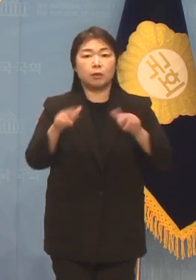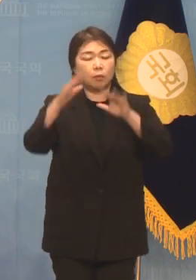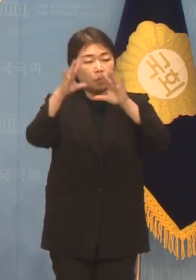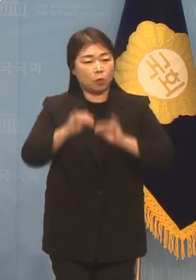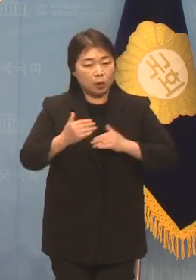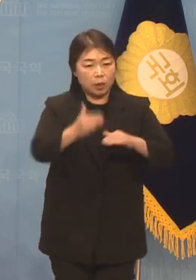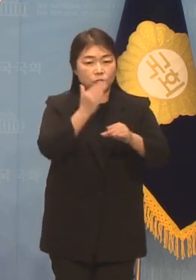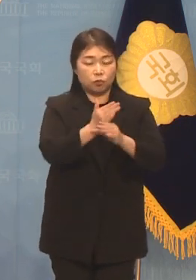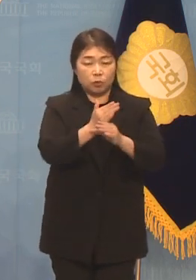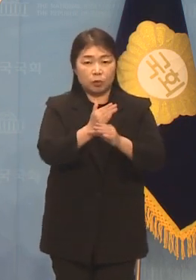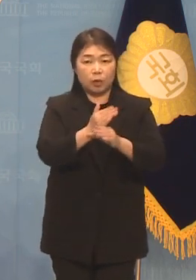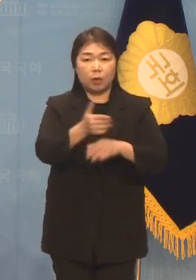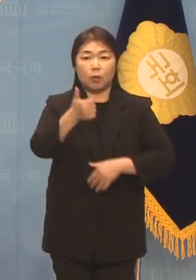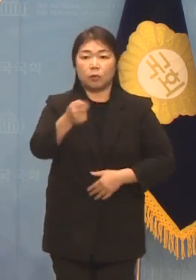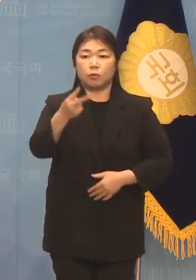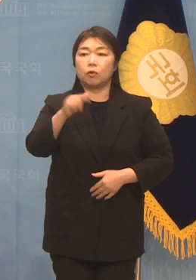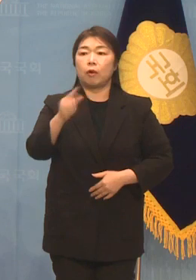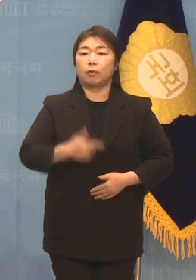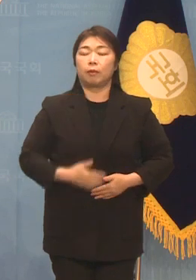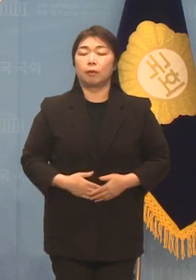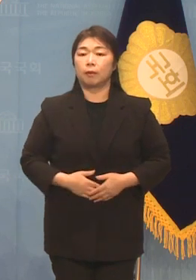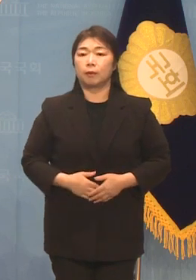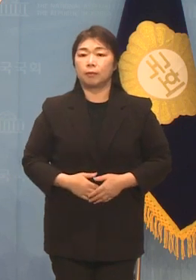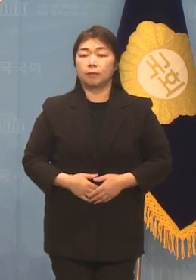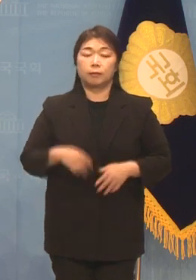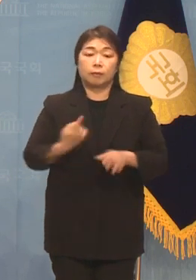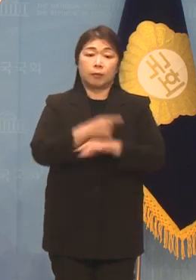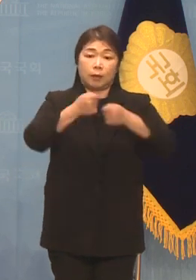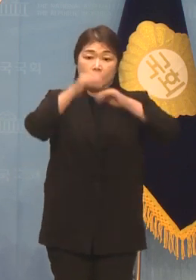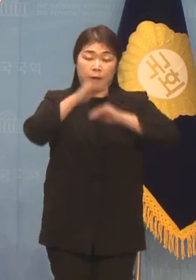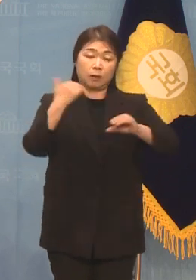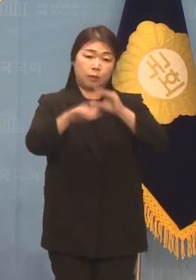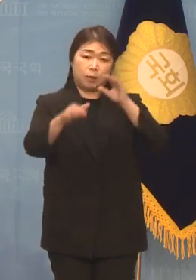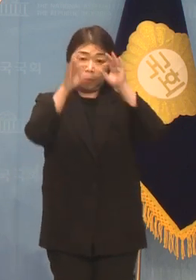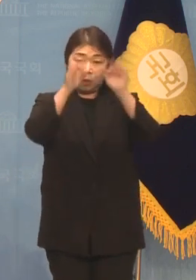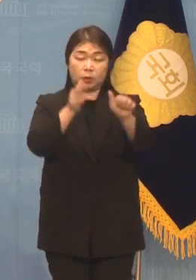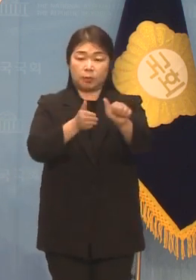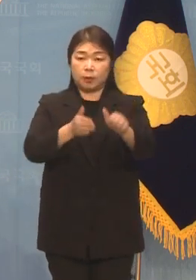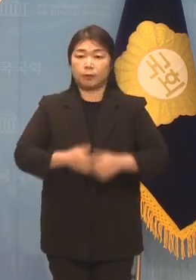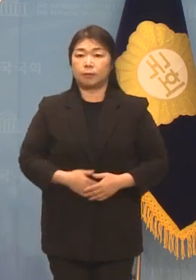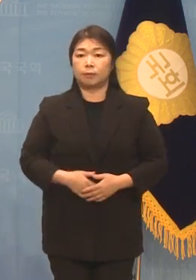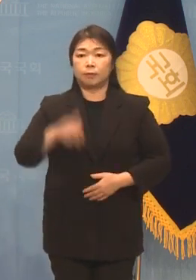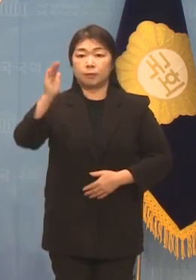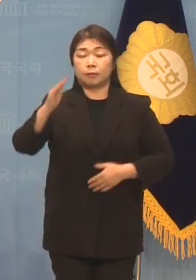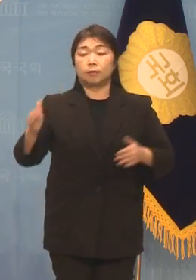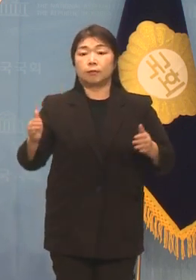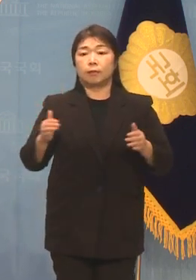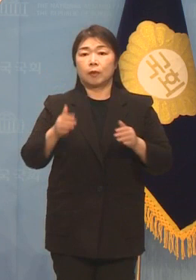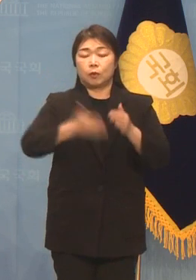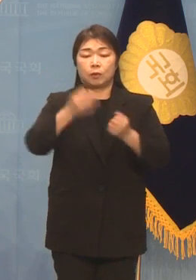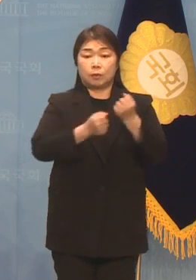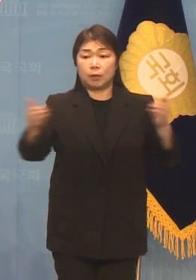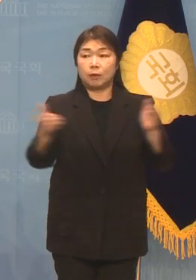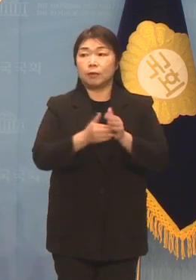진행 중인 청원은 총 52건입니다. 기타 자세한 사항은 이메일을 참고해 주시기 바랍니다. 이상으로 이번주 정례